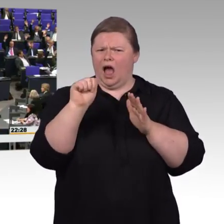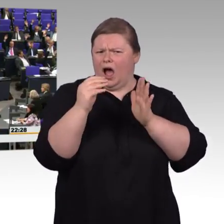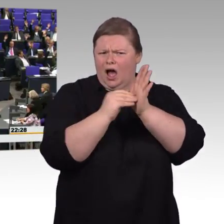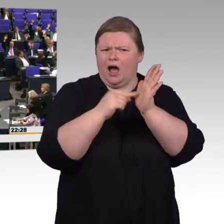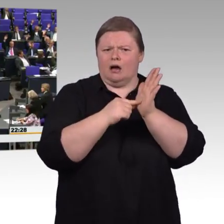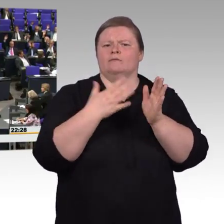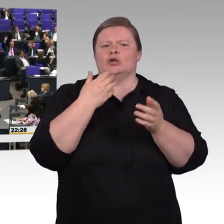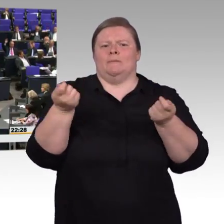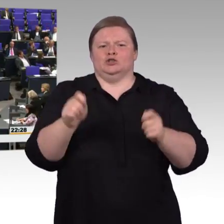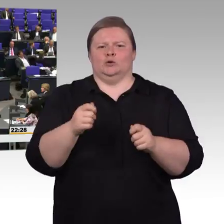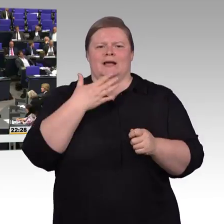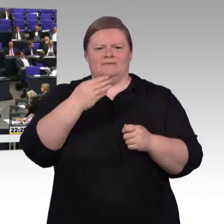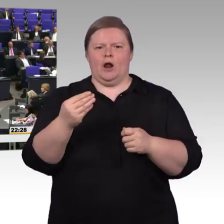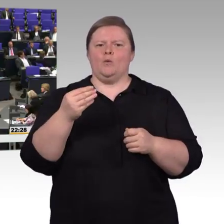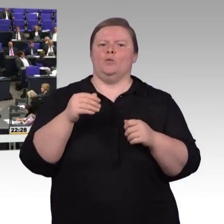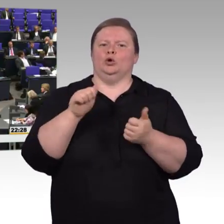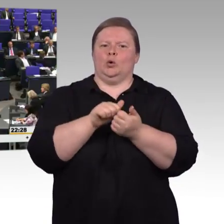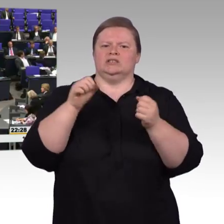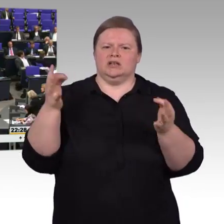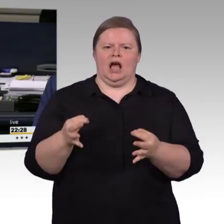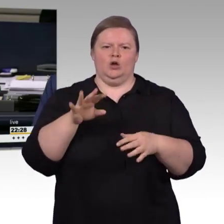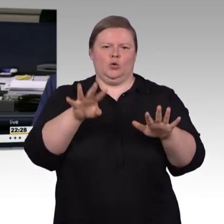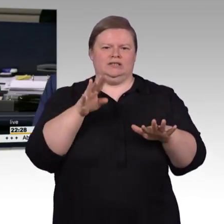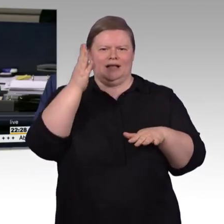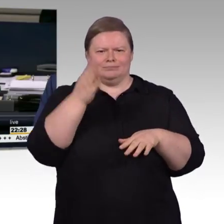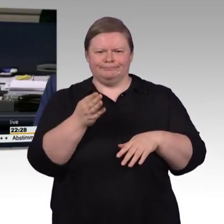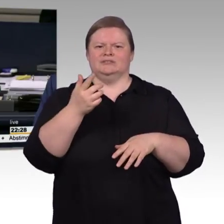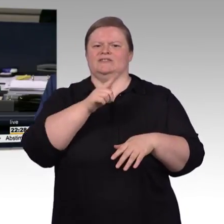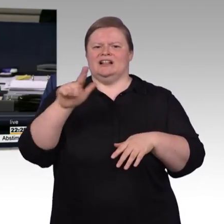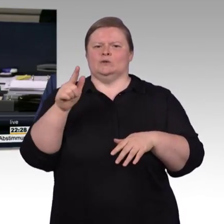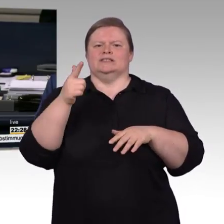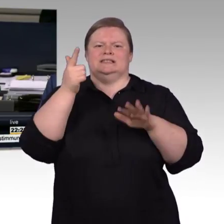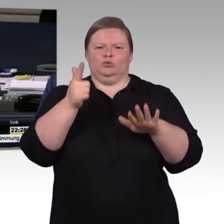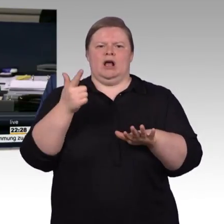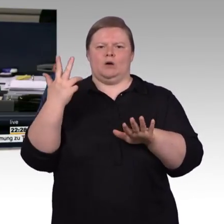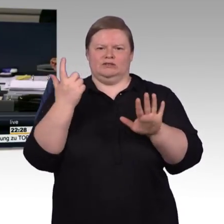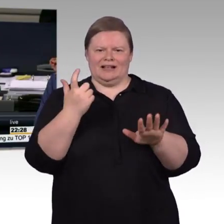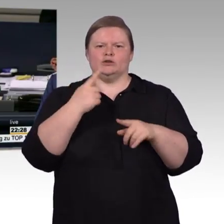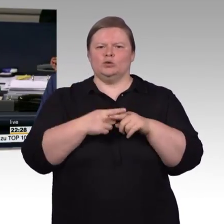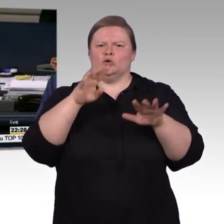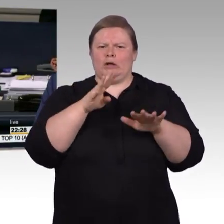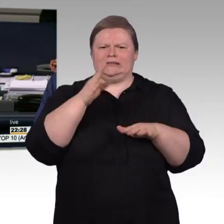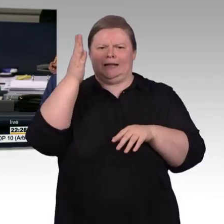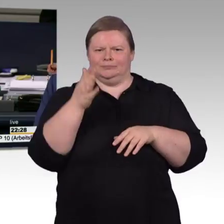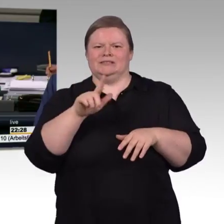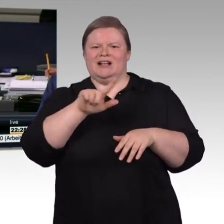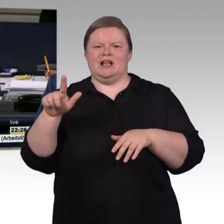Enthaltungen? Dann keine. Der Gesetzentwurf ist damit in zweiter Beratung angenommen. Zugestimmt hat die SPD,